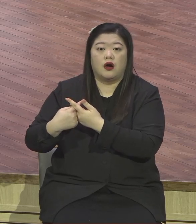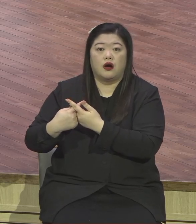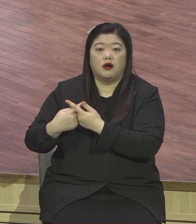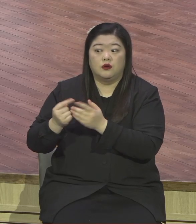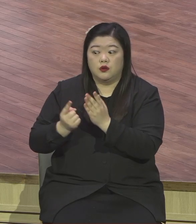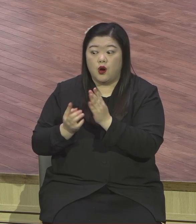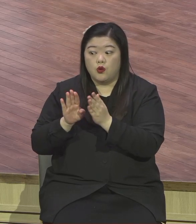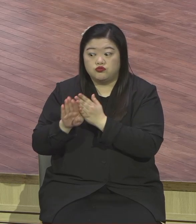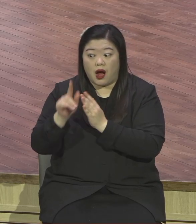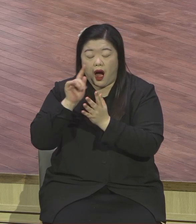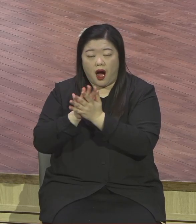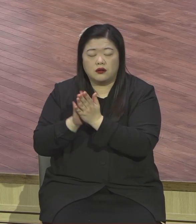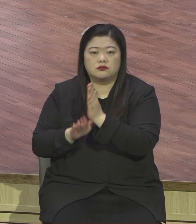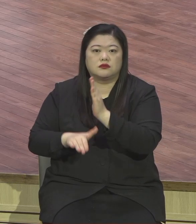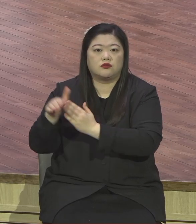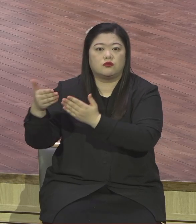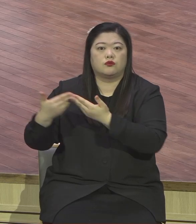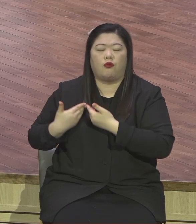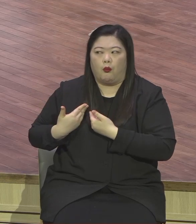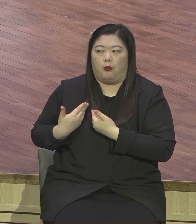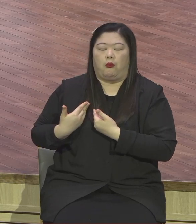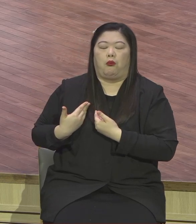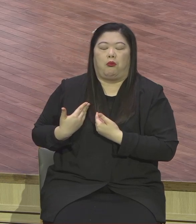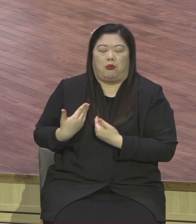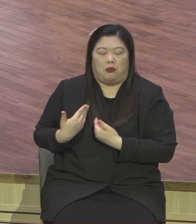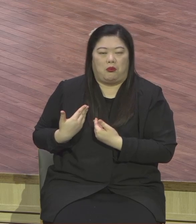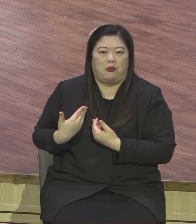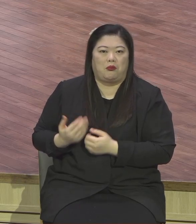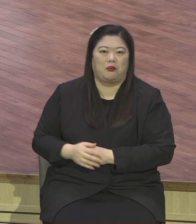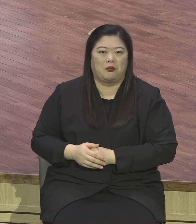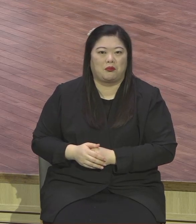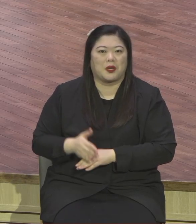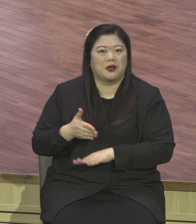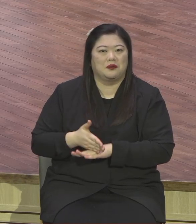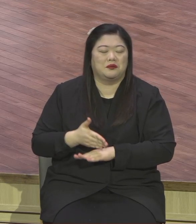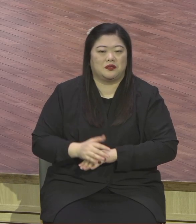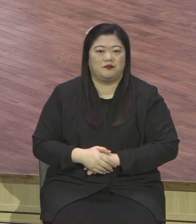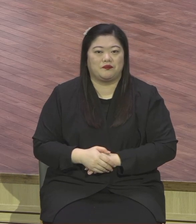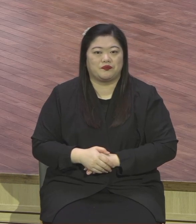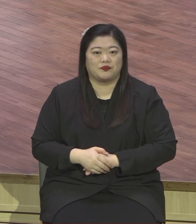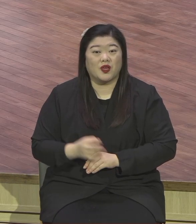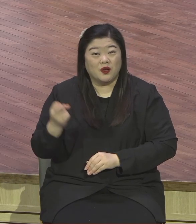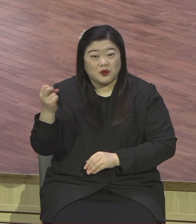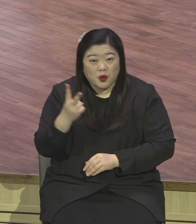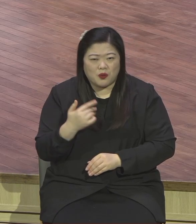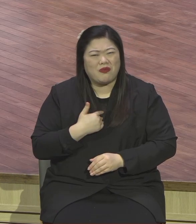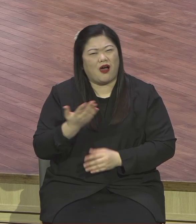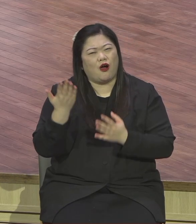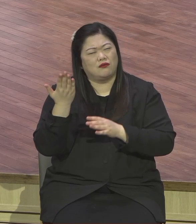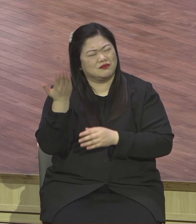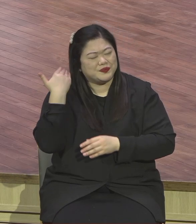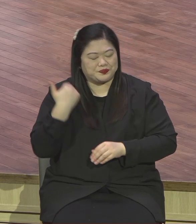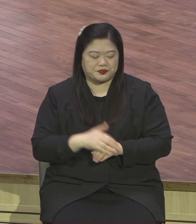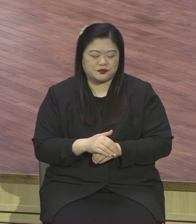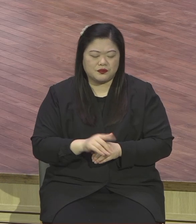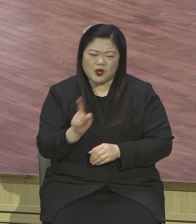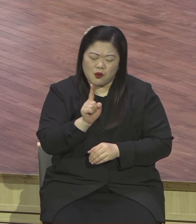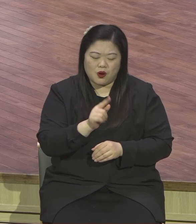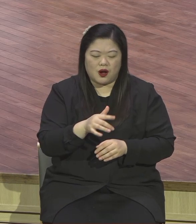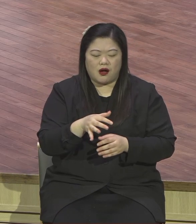내가 그래 딱 해야 되는데 돈을 해야 되는데 돈이 없어. 돈이 내가 뵙고 잘 해야 되는데 돈이